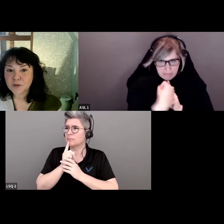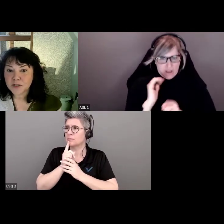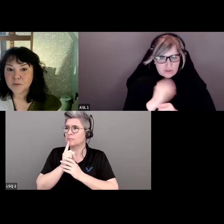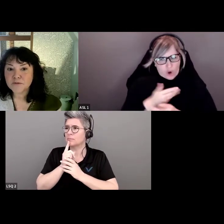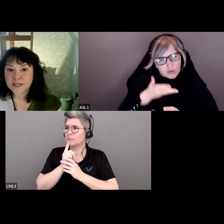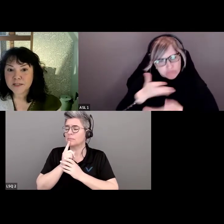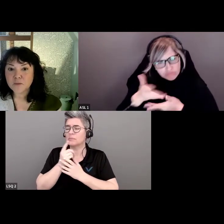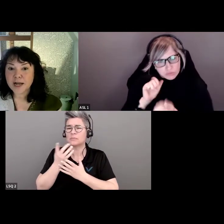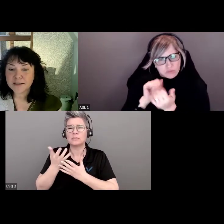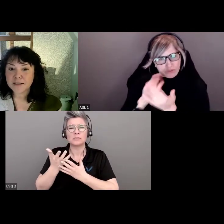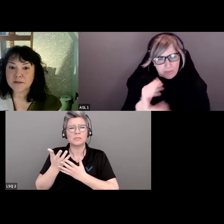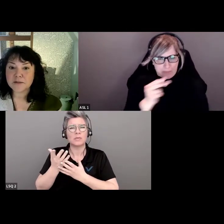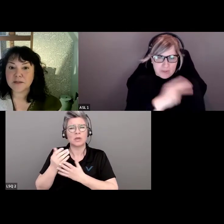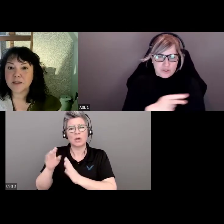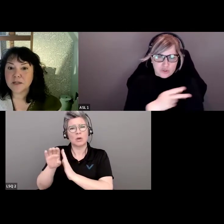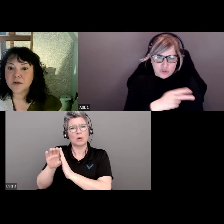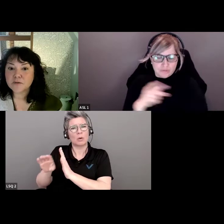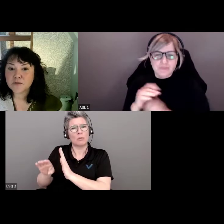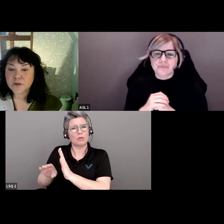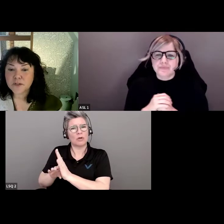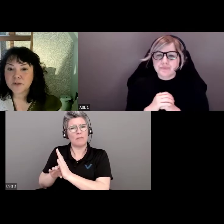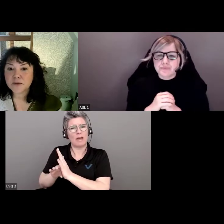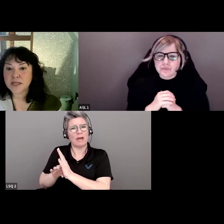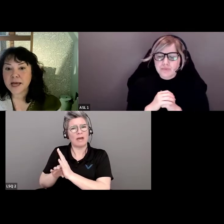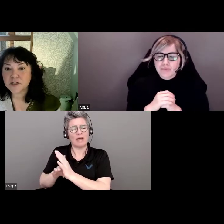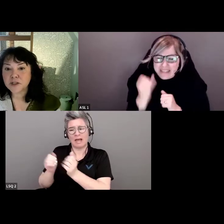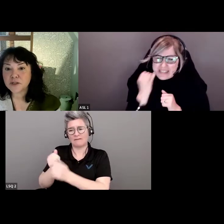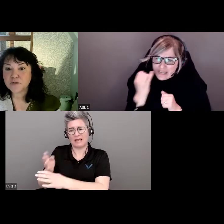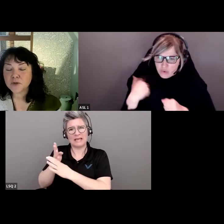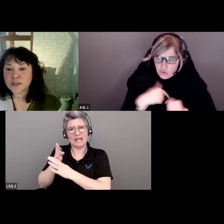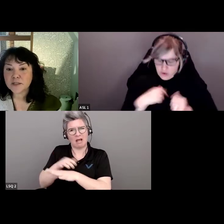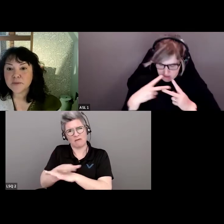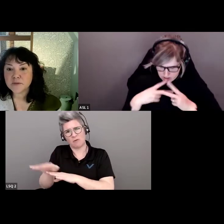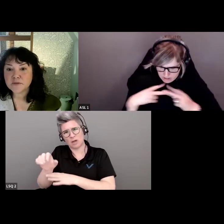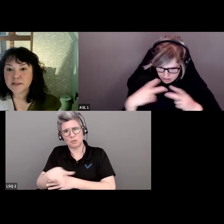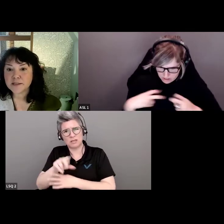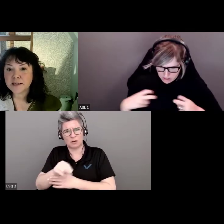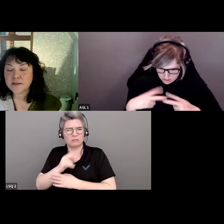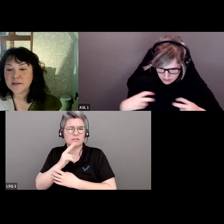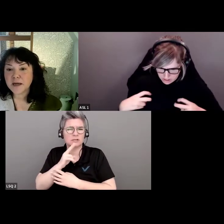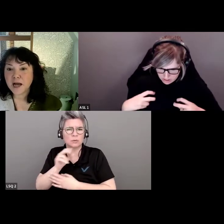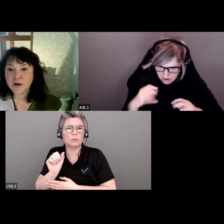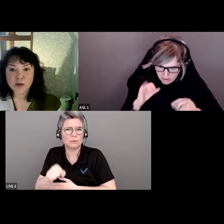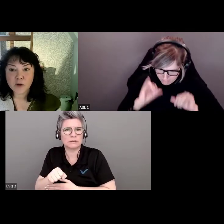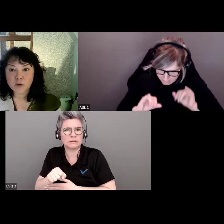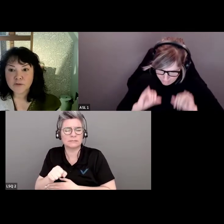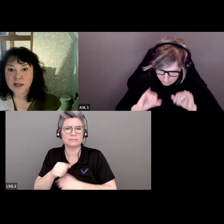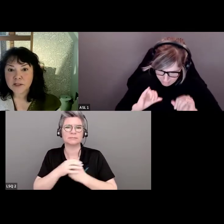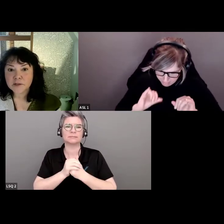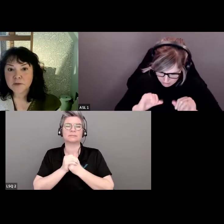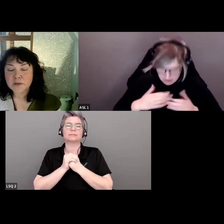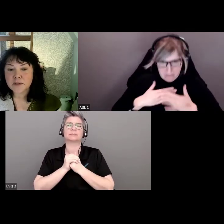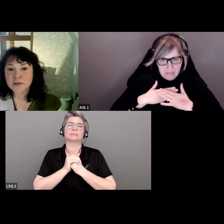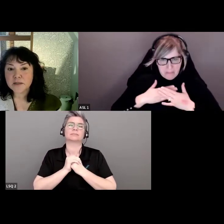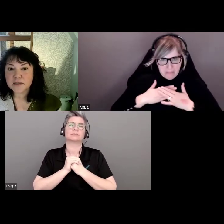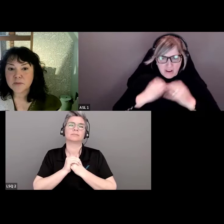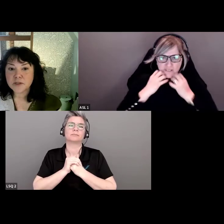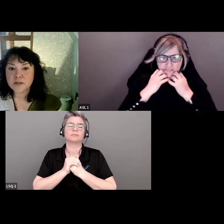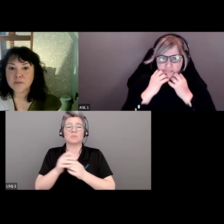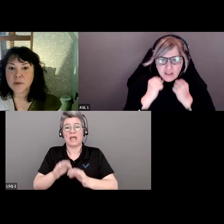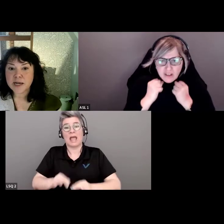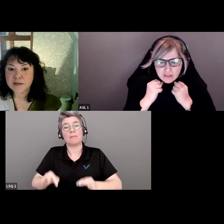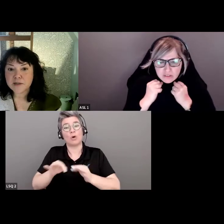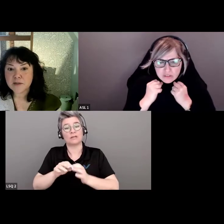on se comporte? C'est certain. Réflexion critique, il faut qu'on